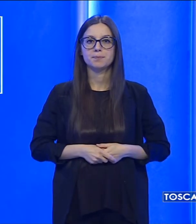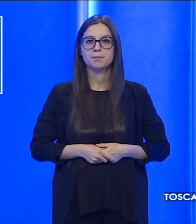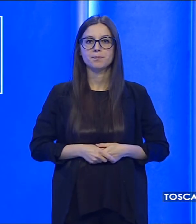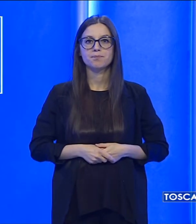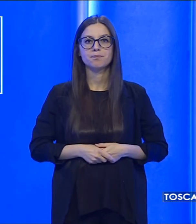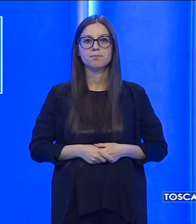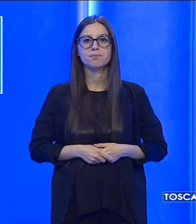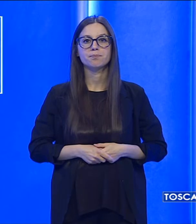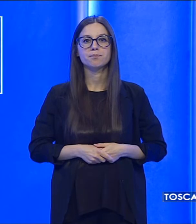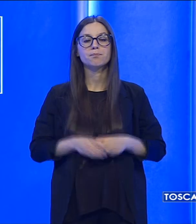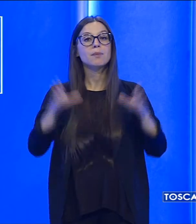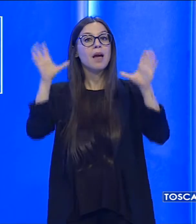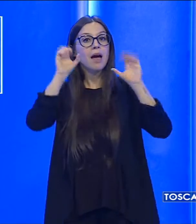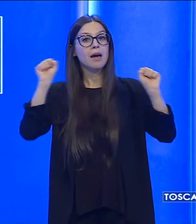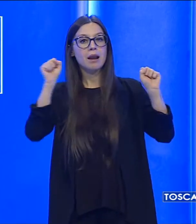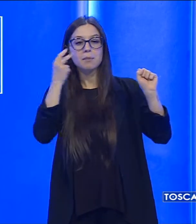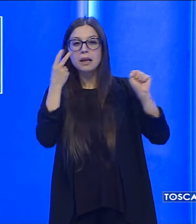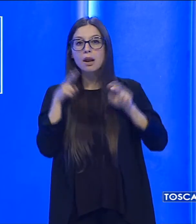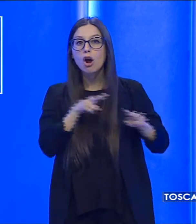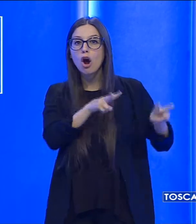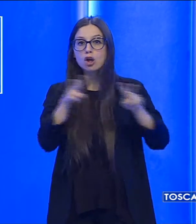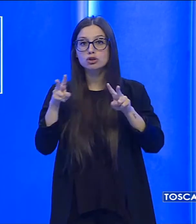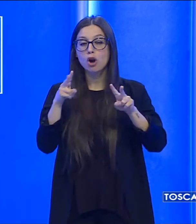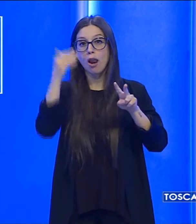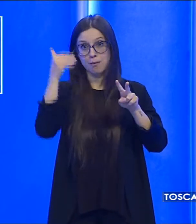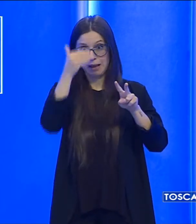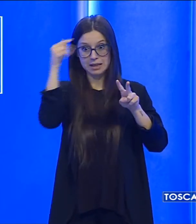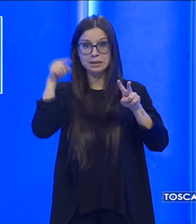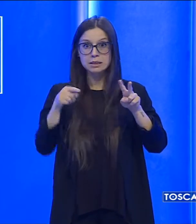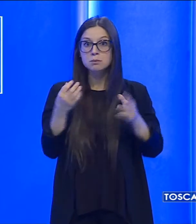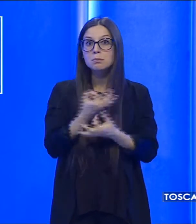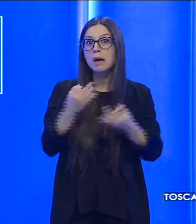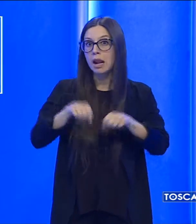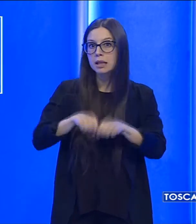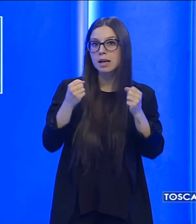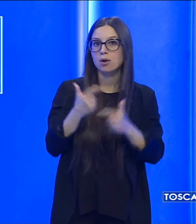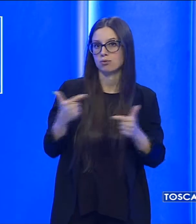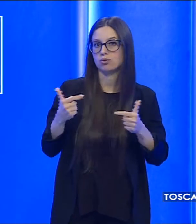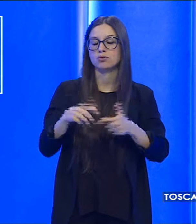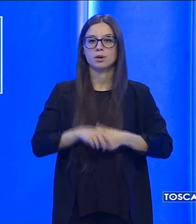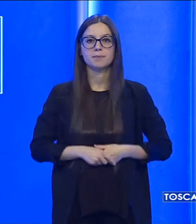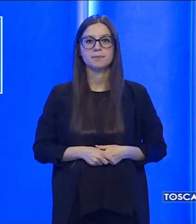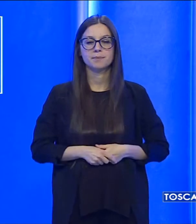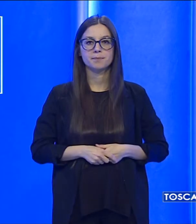I carabinieri hanno anche accertato che la struttura monumentale non abbia riportato danni.